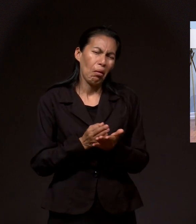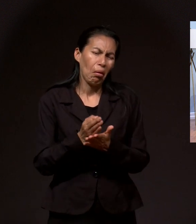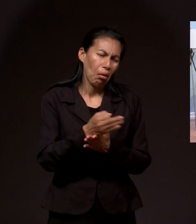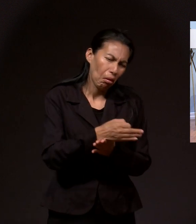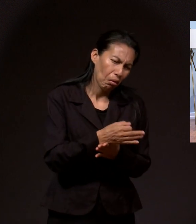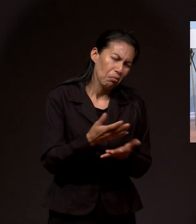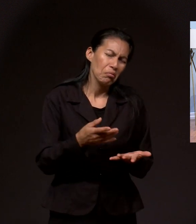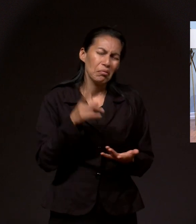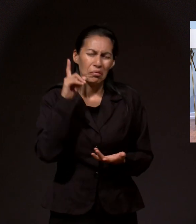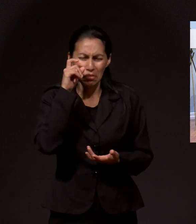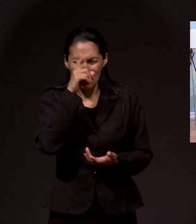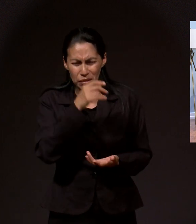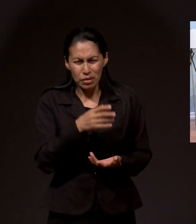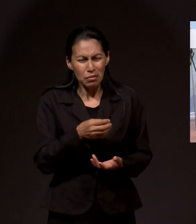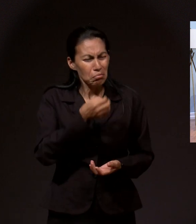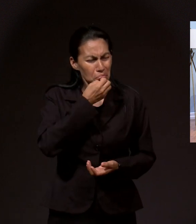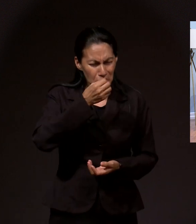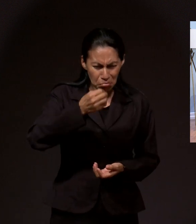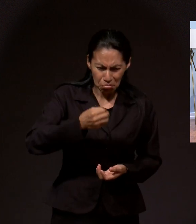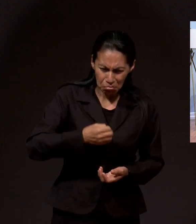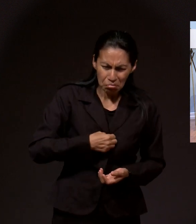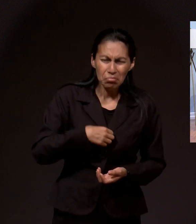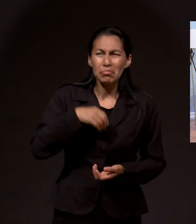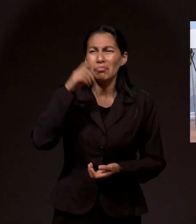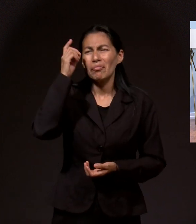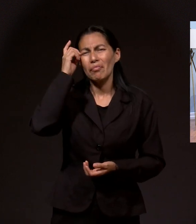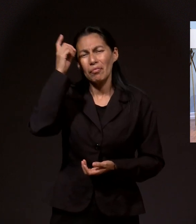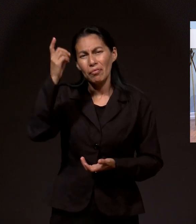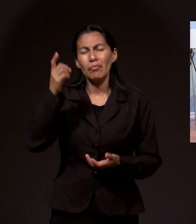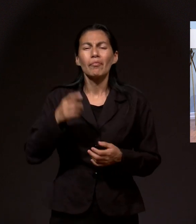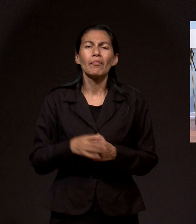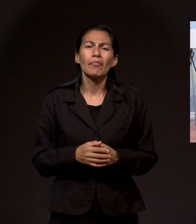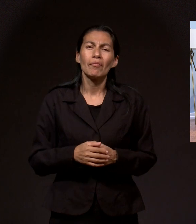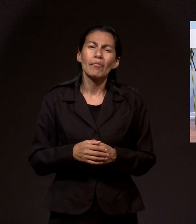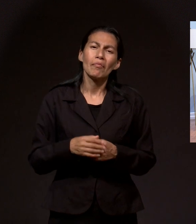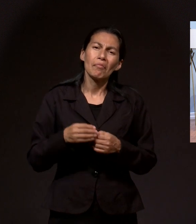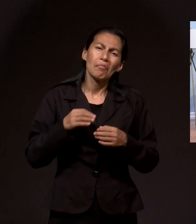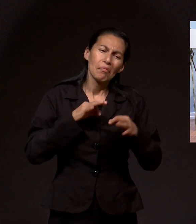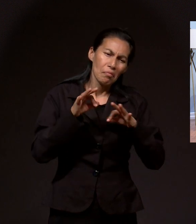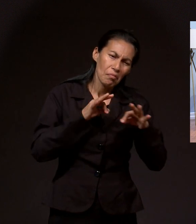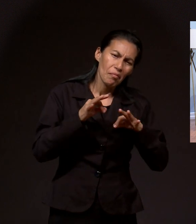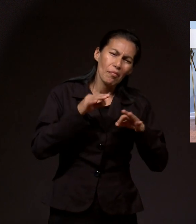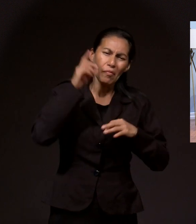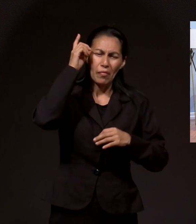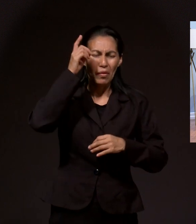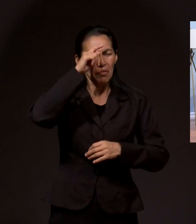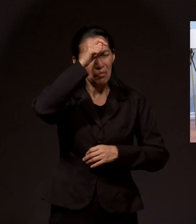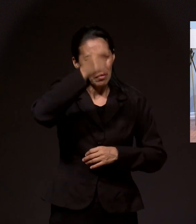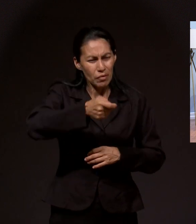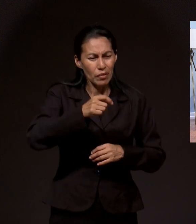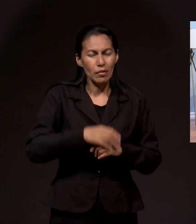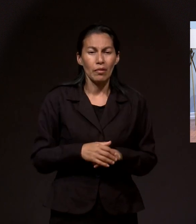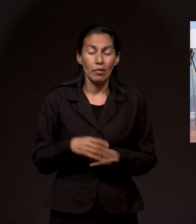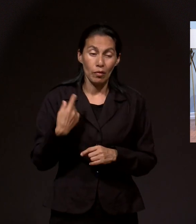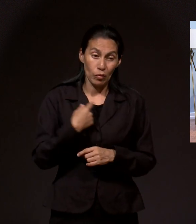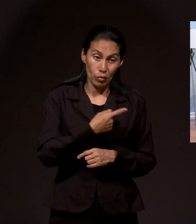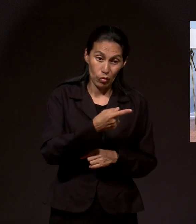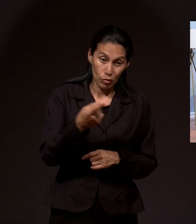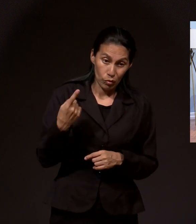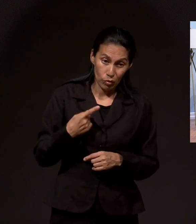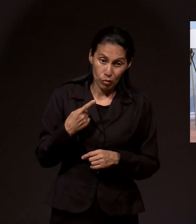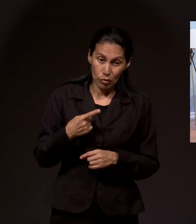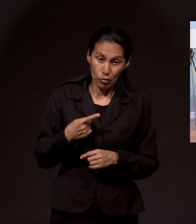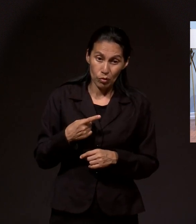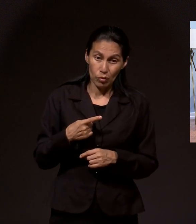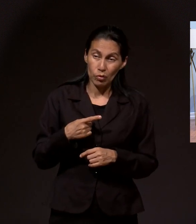Dios está obrando en este mundo, a través de sus hijos, que son la sal de este mundo, para darle